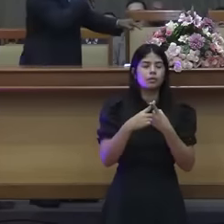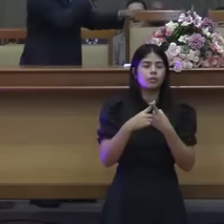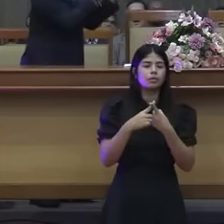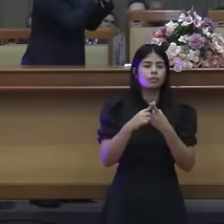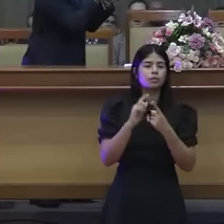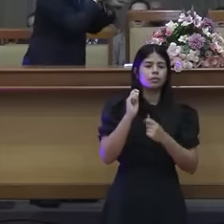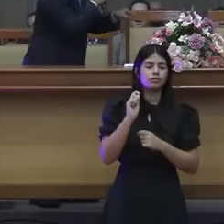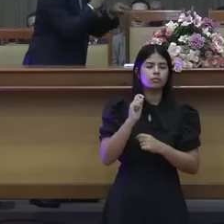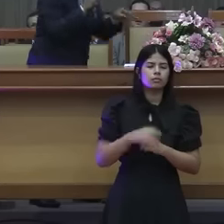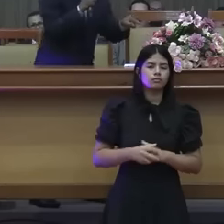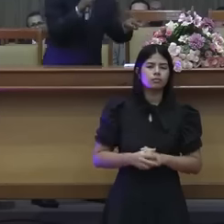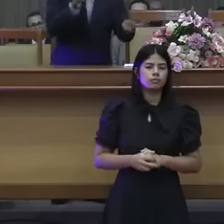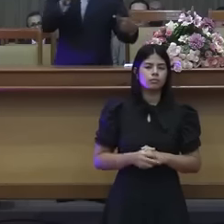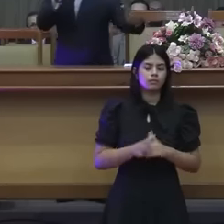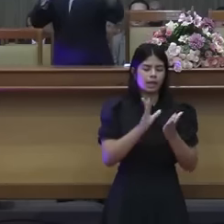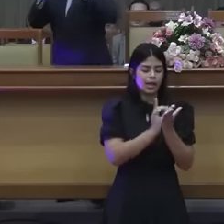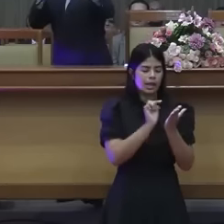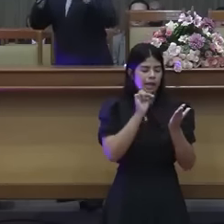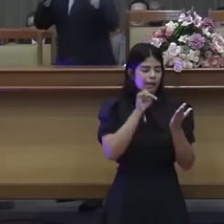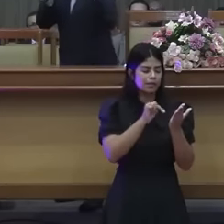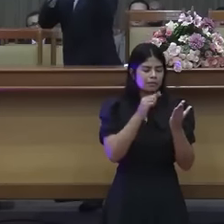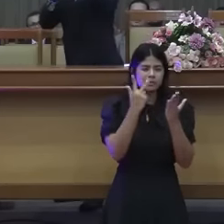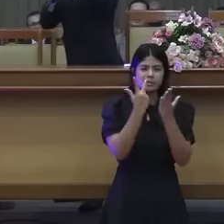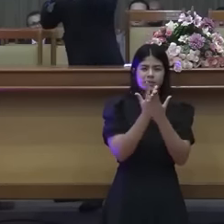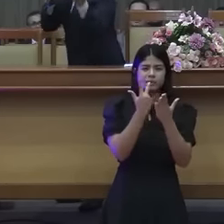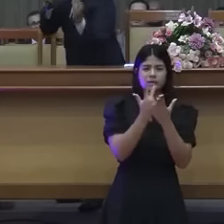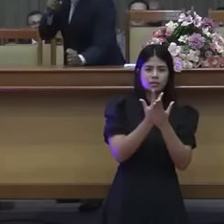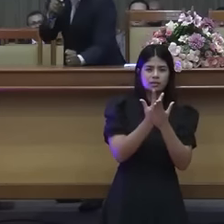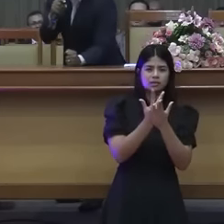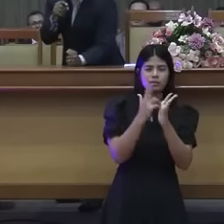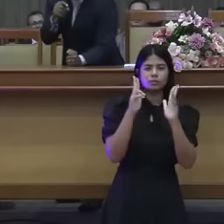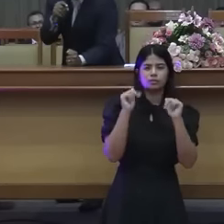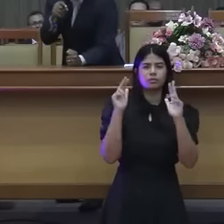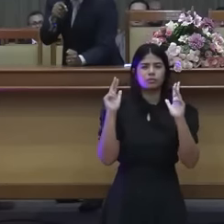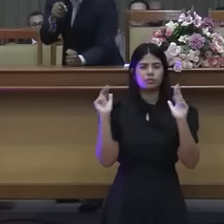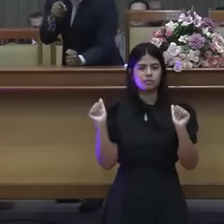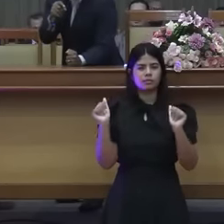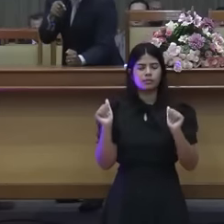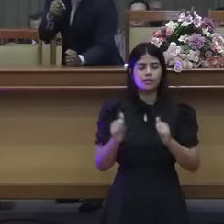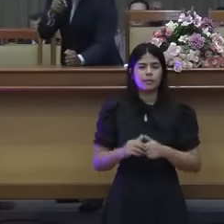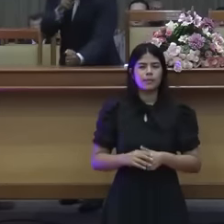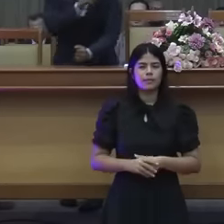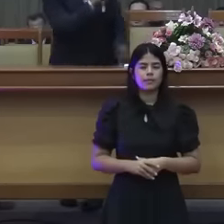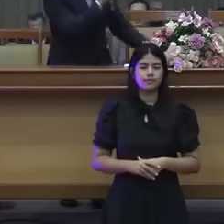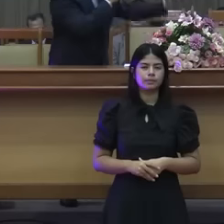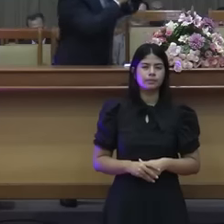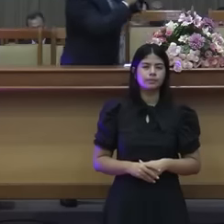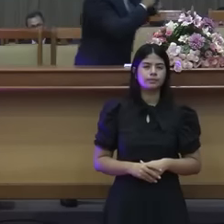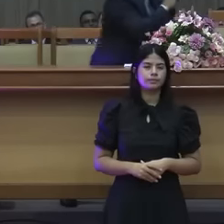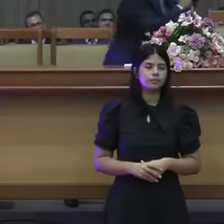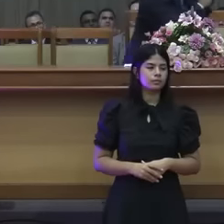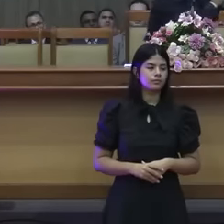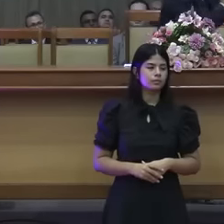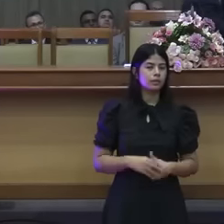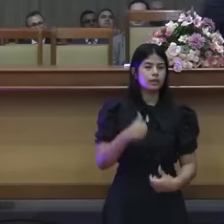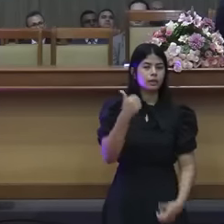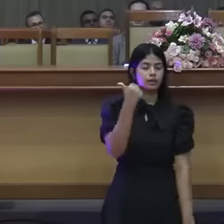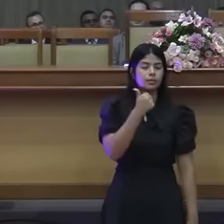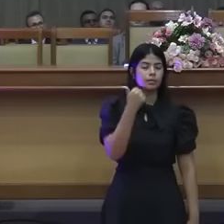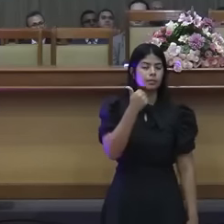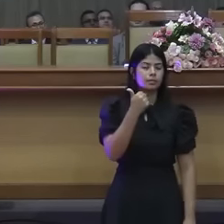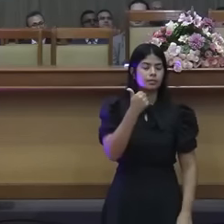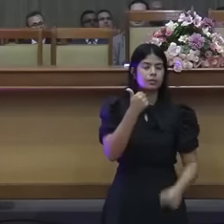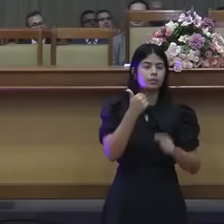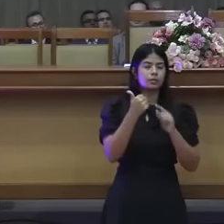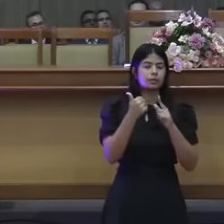invalidar a palavra dele para me honrar com movimentos. Em primeiro lugar, é a palavra dele.